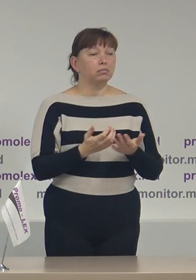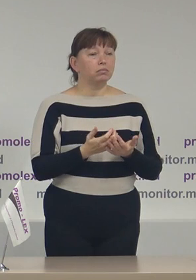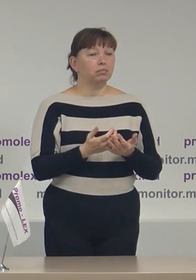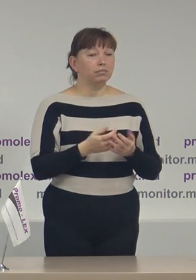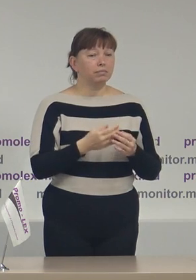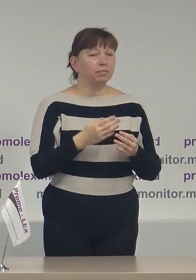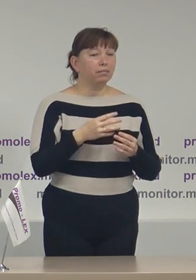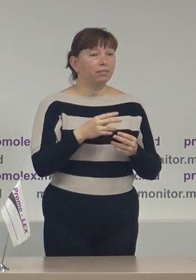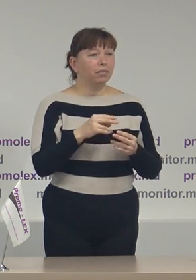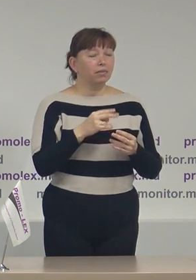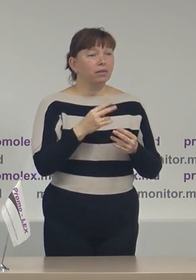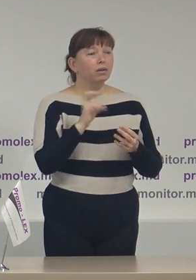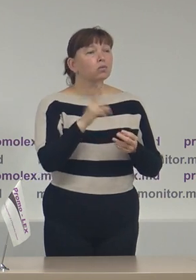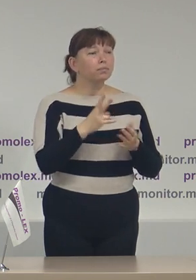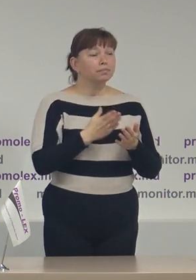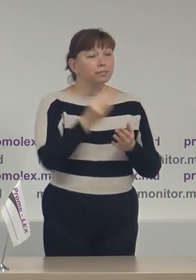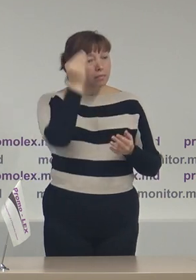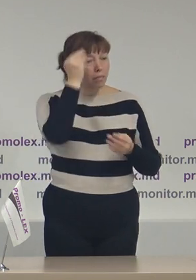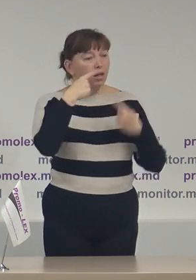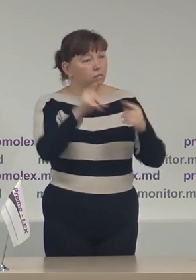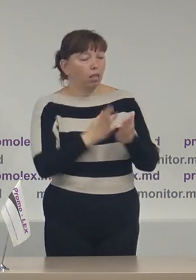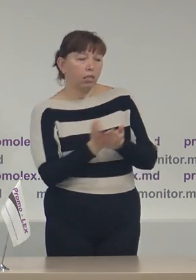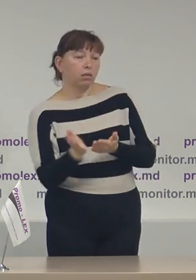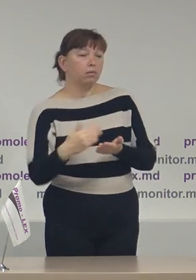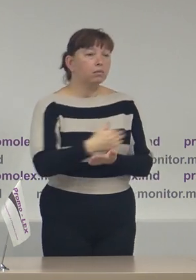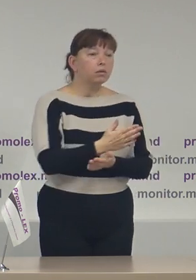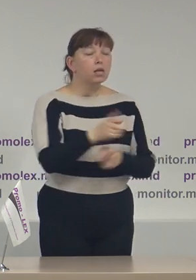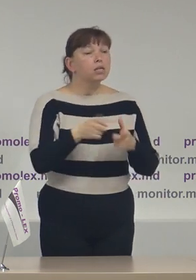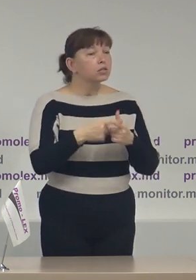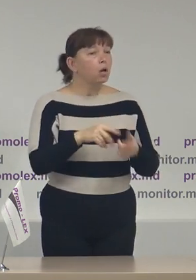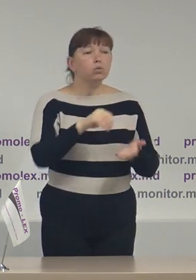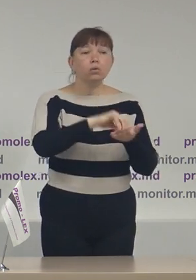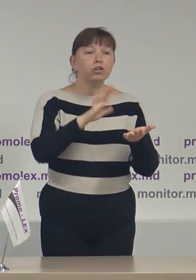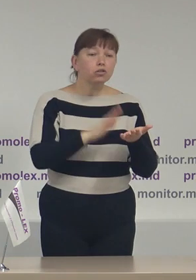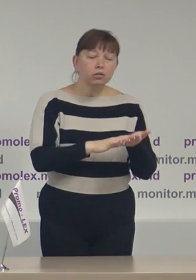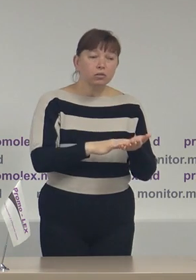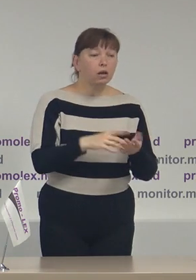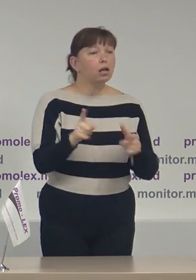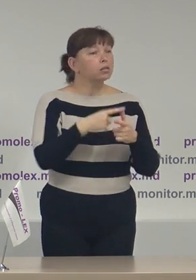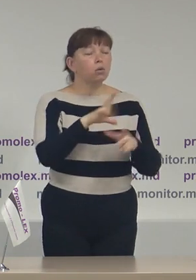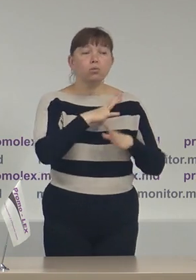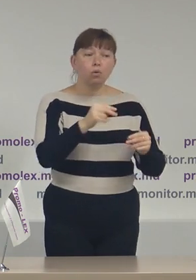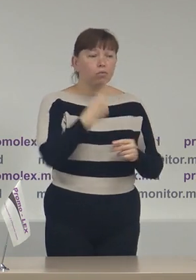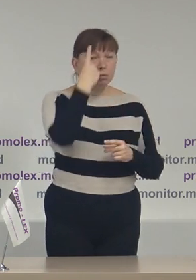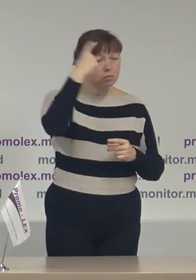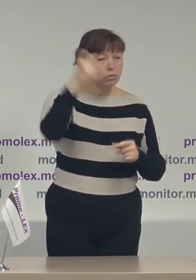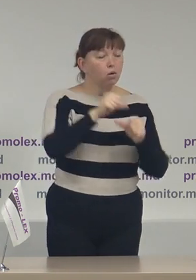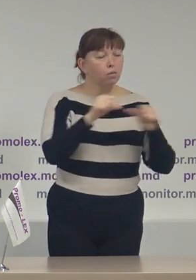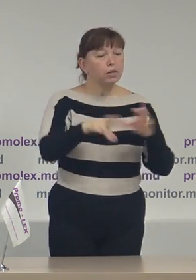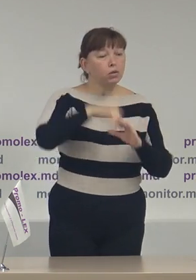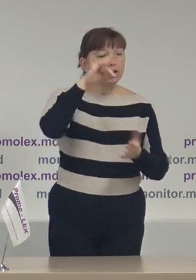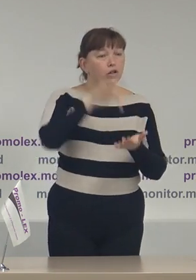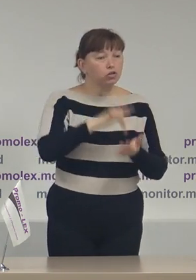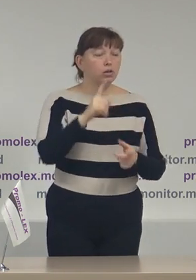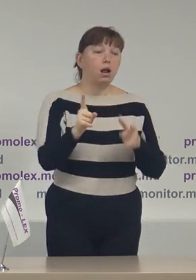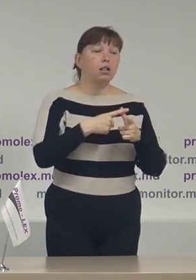devieri de la aceste prevederi fie nu au înregistrat în termen, nu au înștiințat în termen Comisiei Electorală Centrală